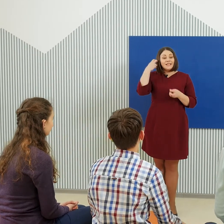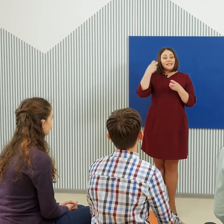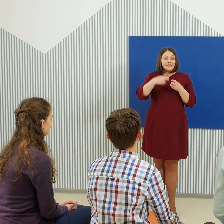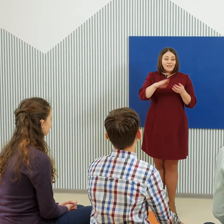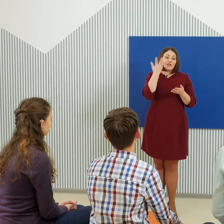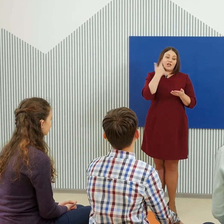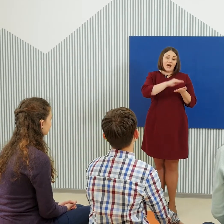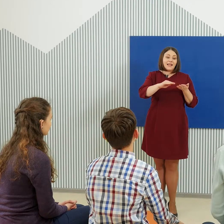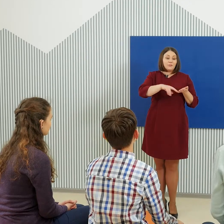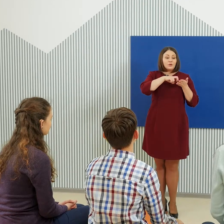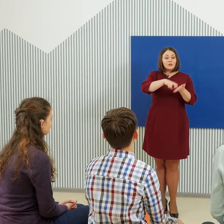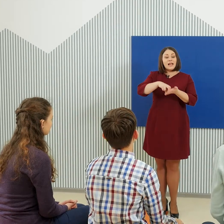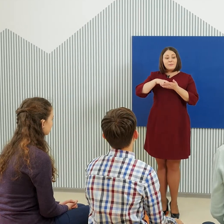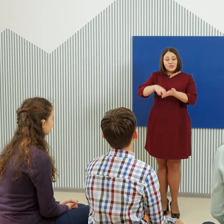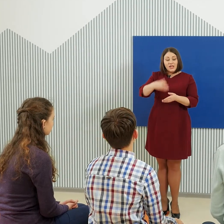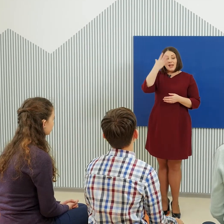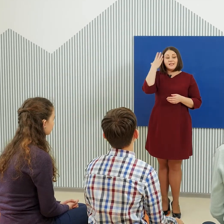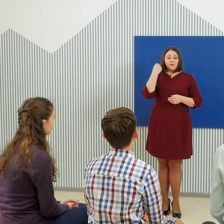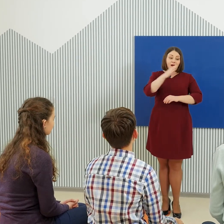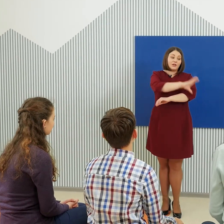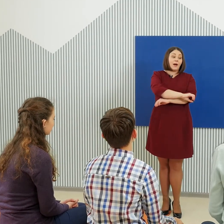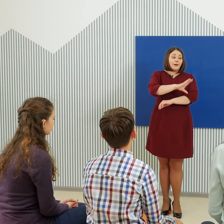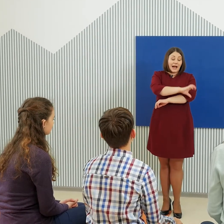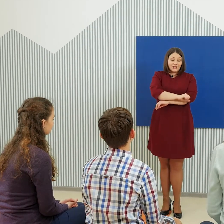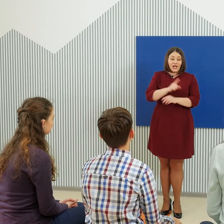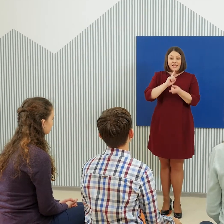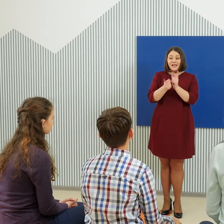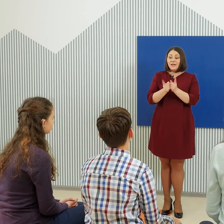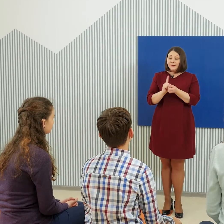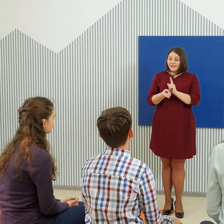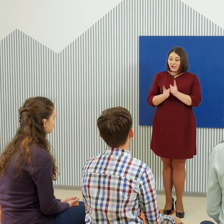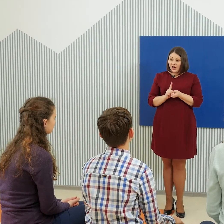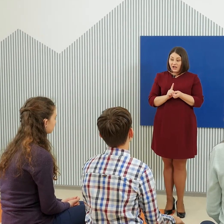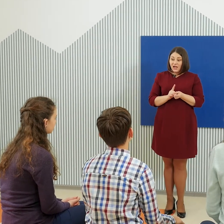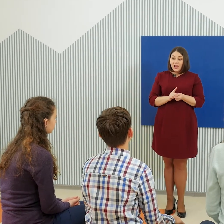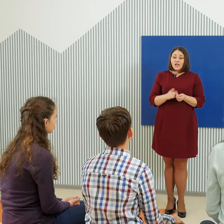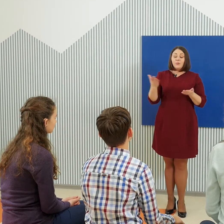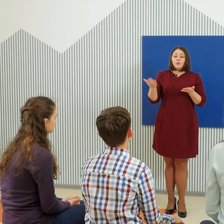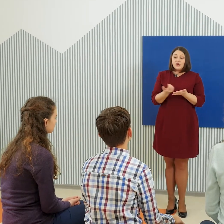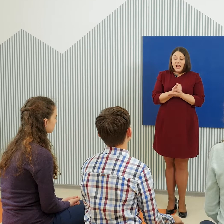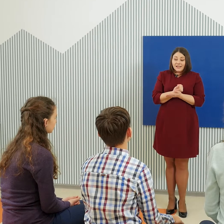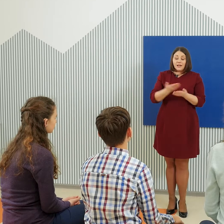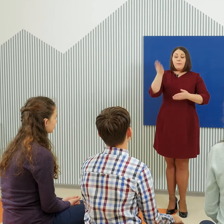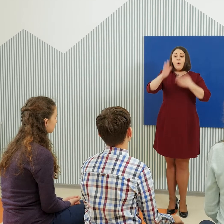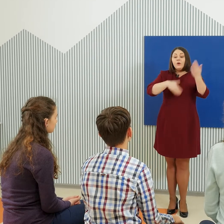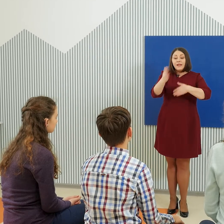неслышащие, когда пишут сообщения, забывают об окончаниях и падежах. И получается полная